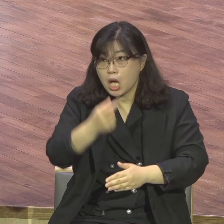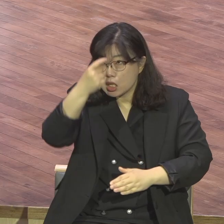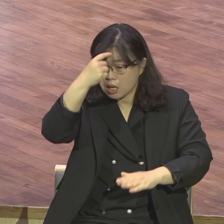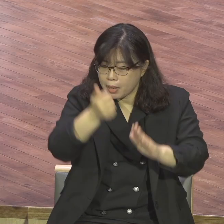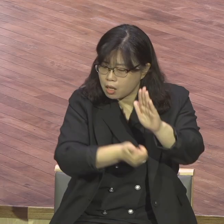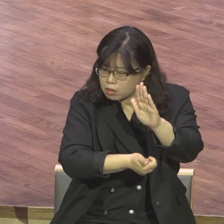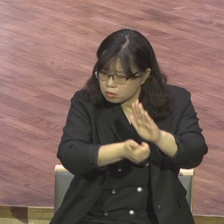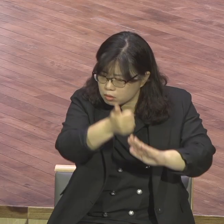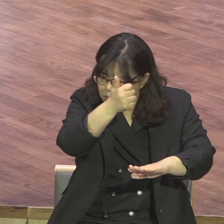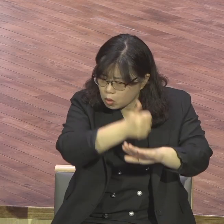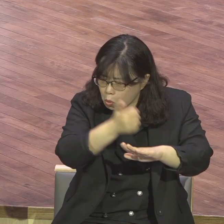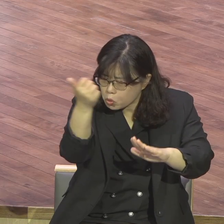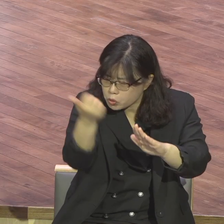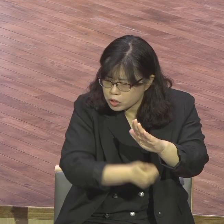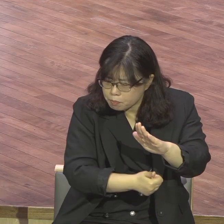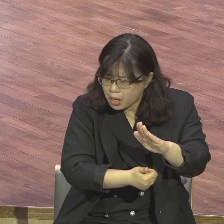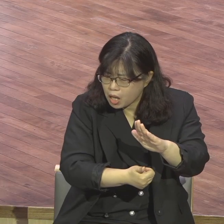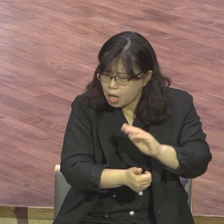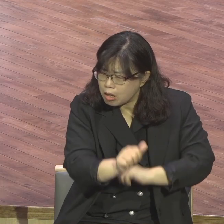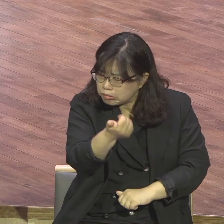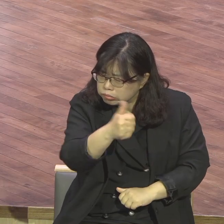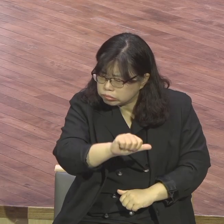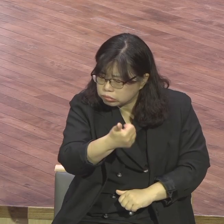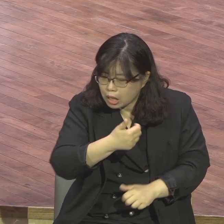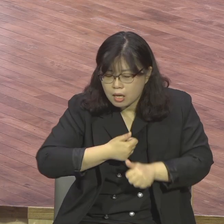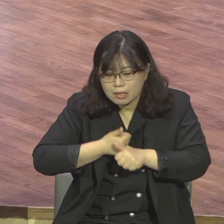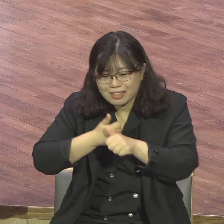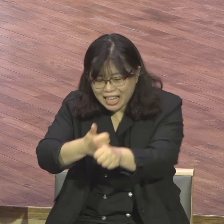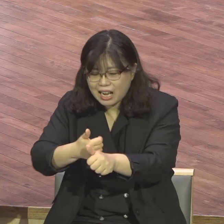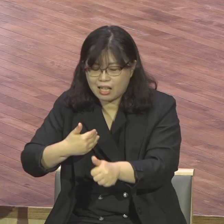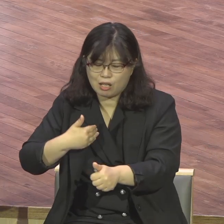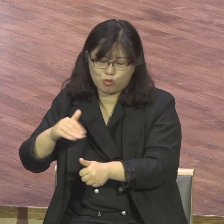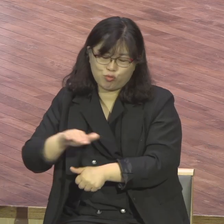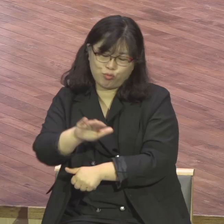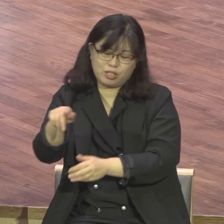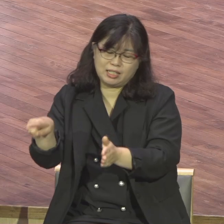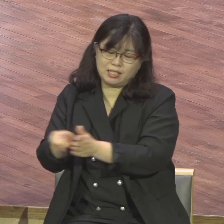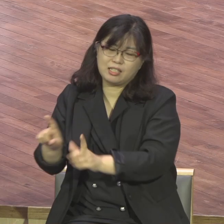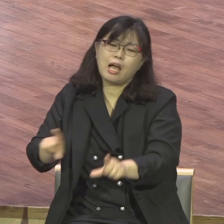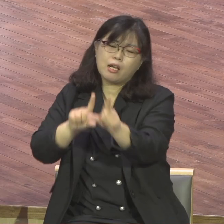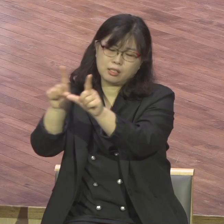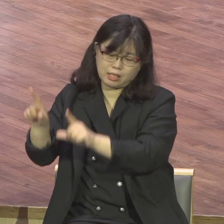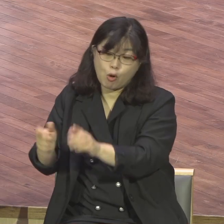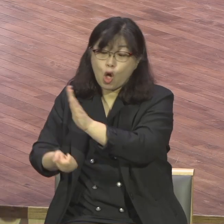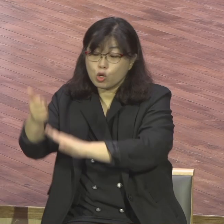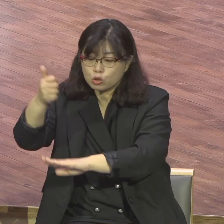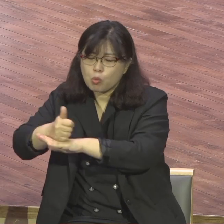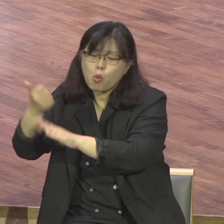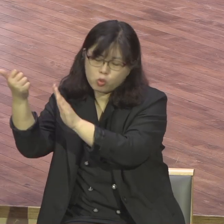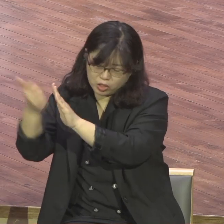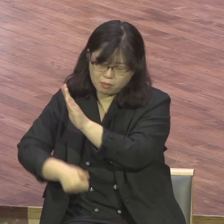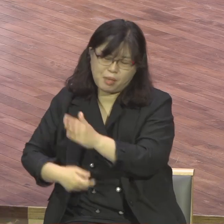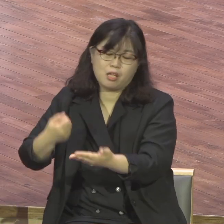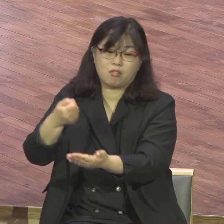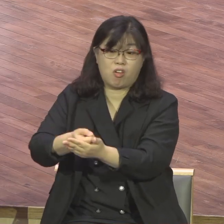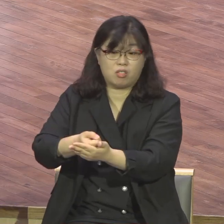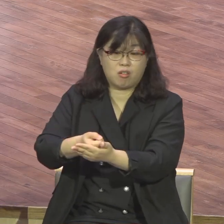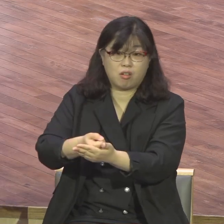우리의 신앙생활을 좌우한다 한마디로 예배가 인생 최우수순이 돼야 된다